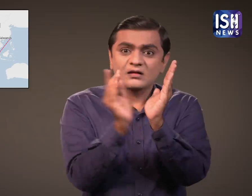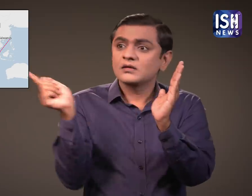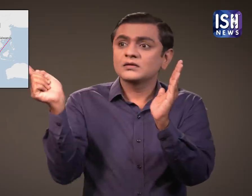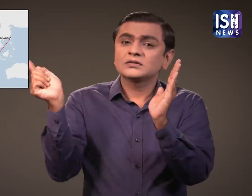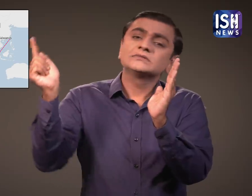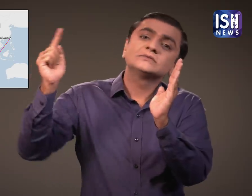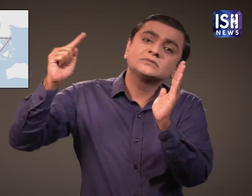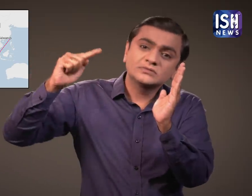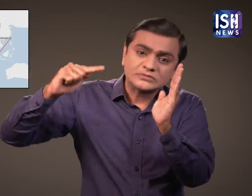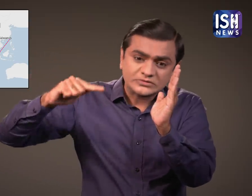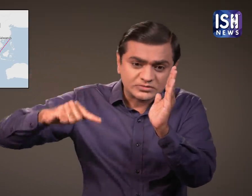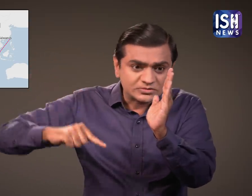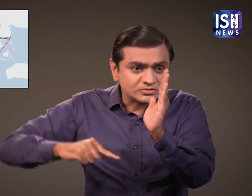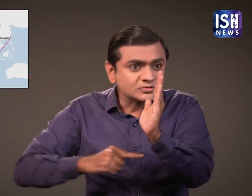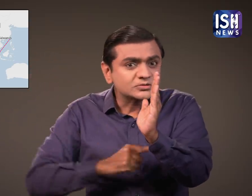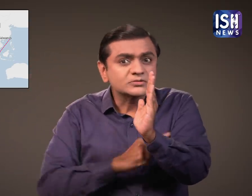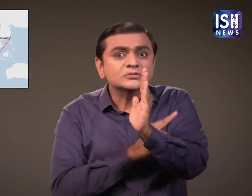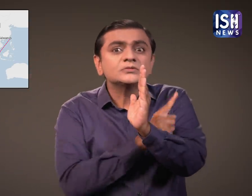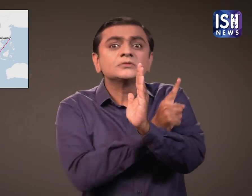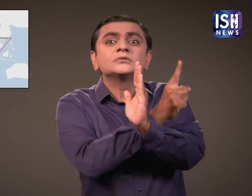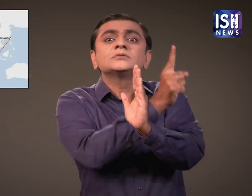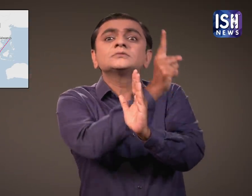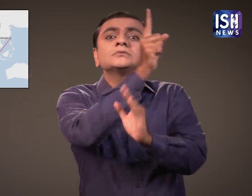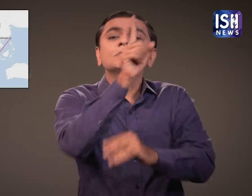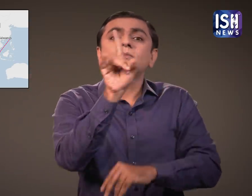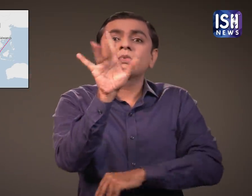कुछ जहाजों ने आफरीकी महाद्वीब से दूसरा मार्ग लिया,